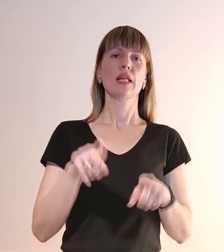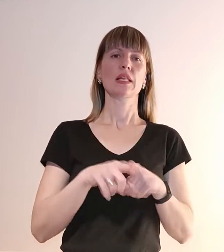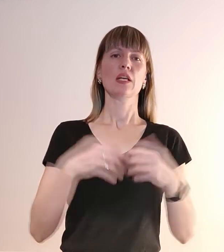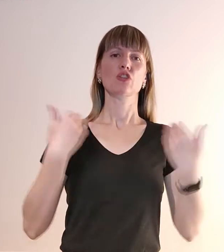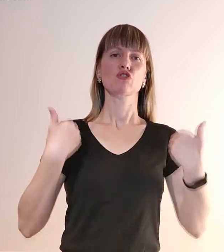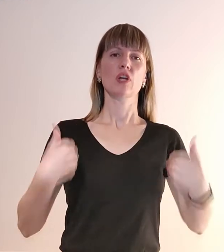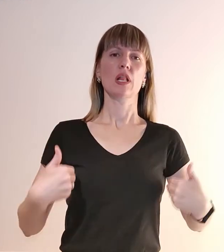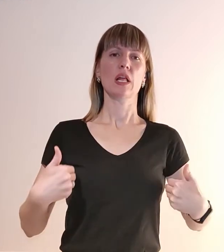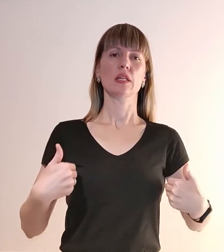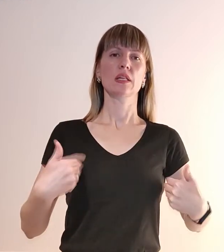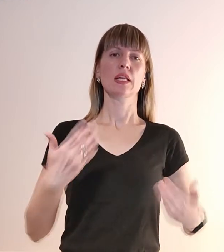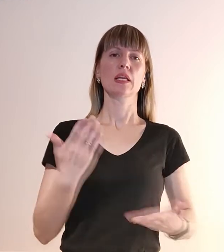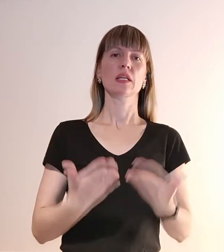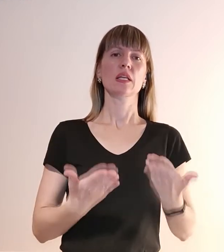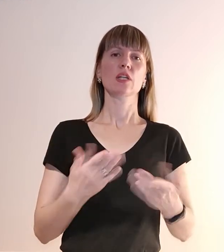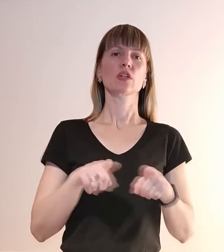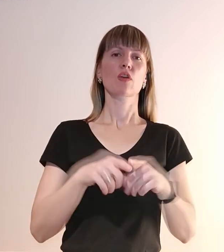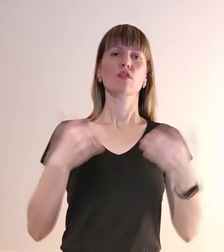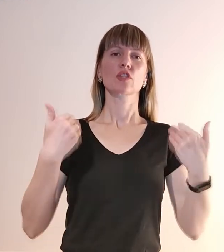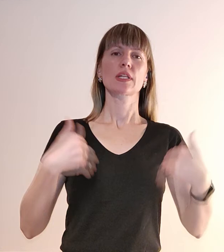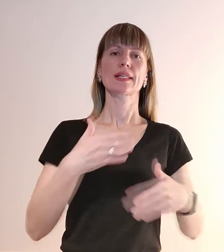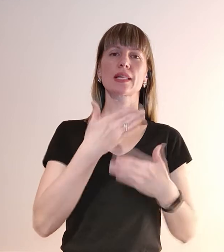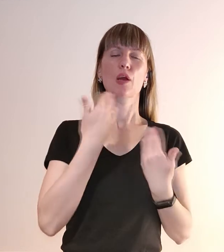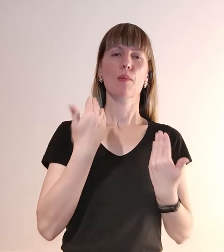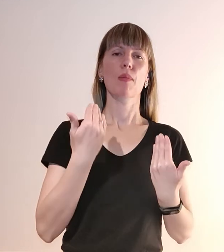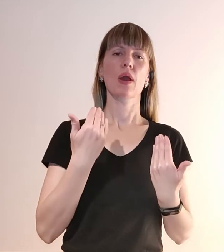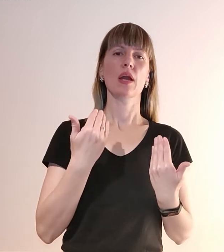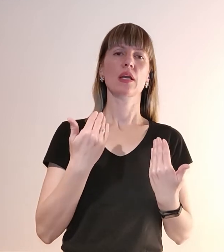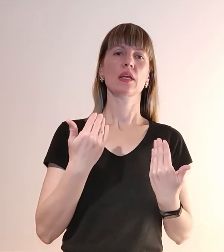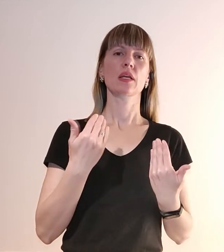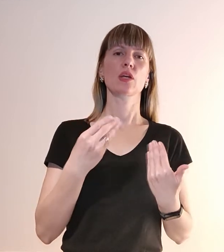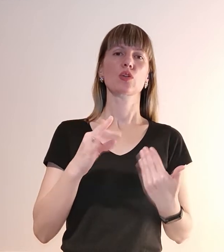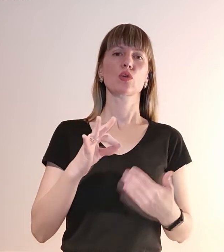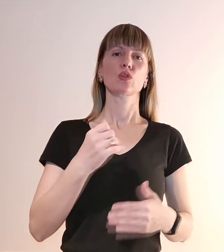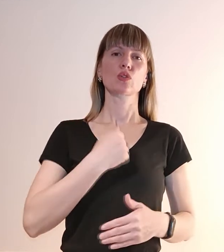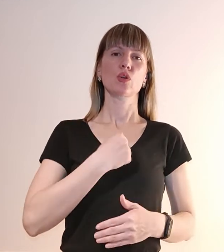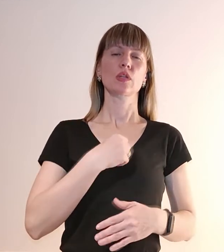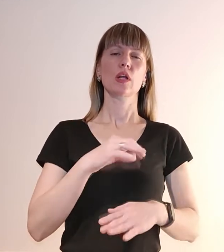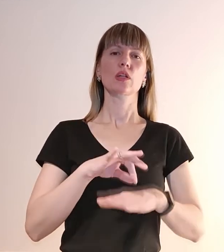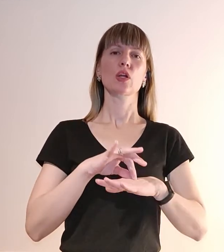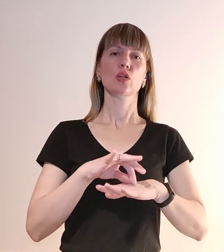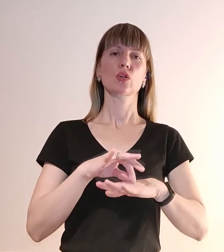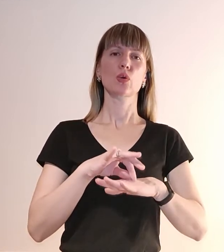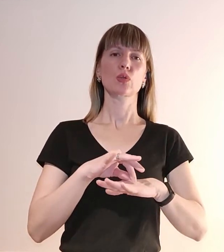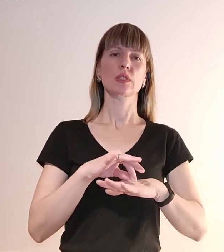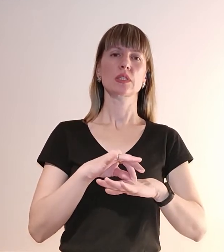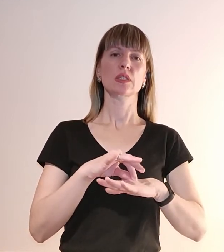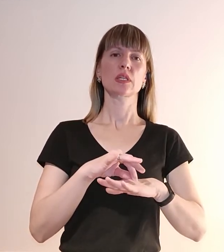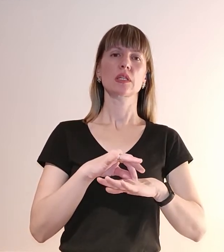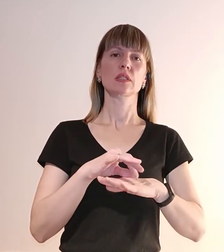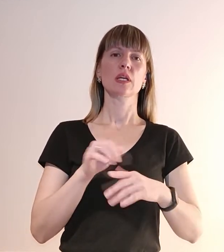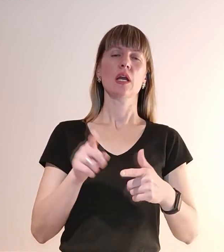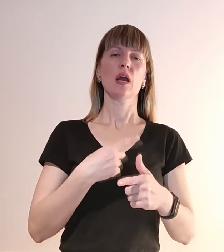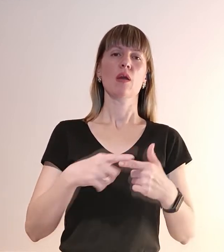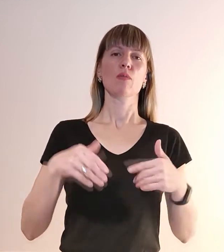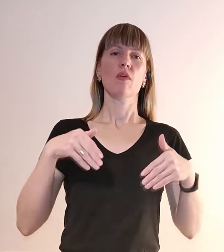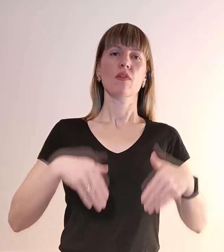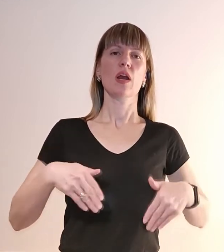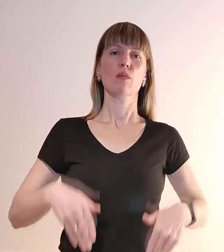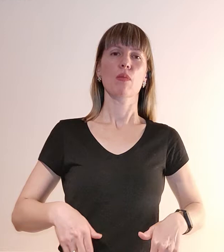Якщо такого жилета немає, то солдат це носить або в карманах, або